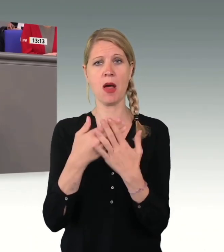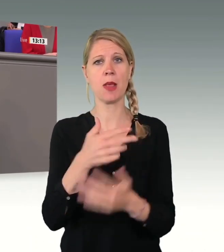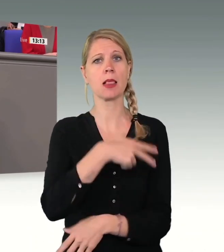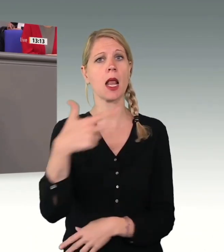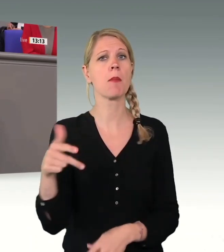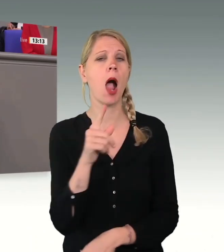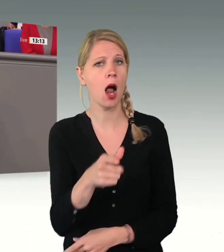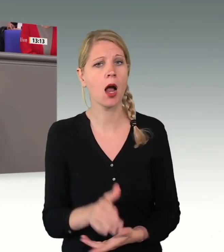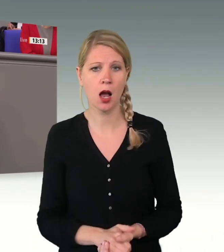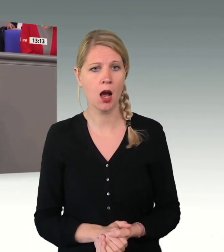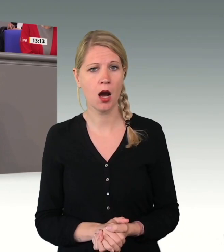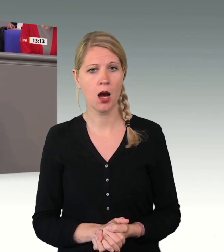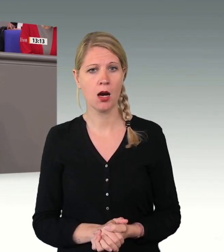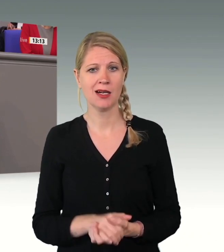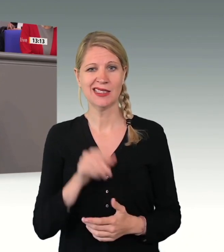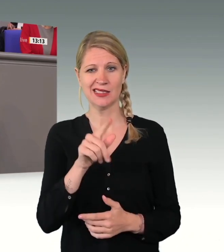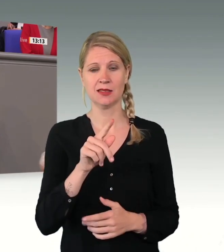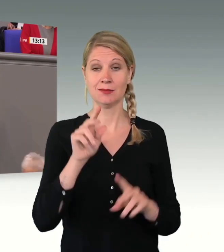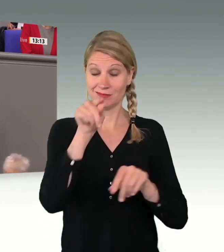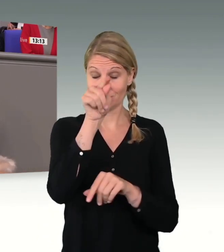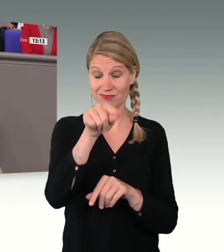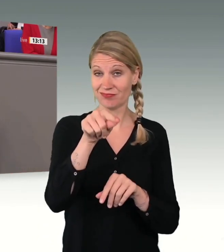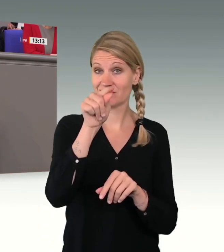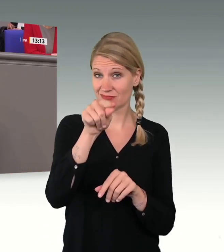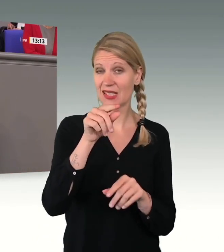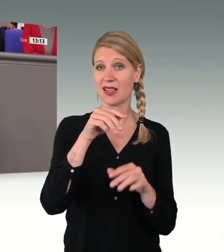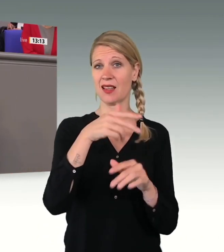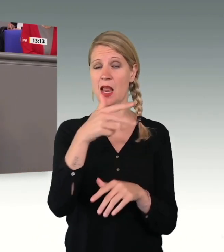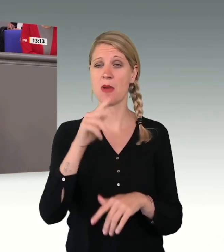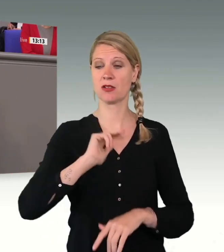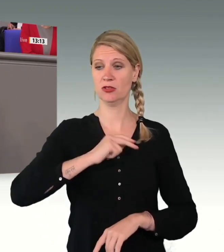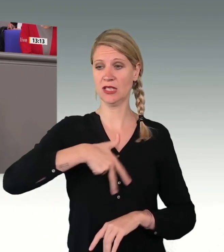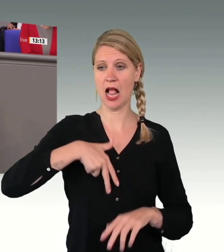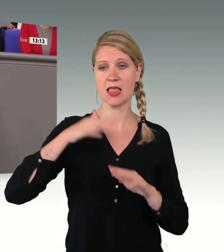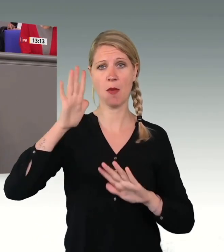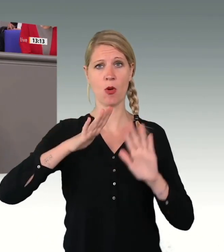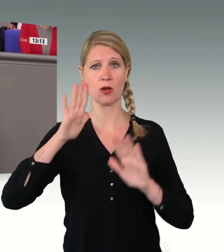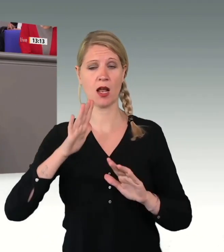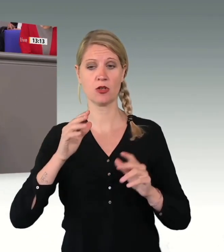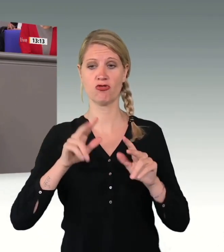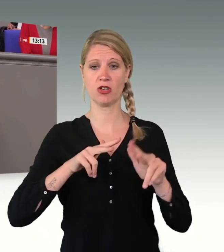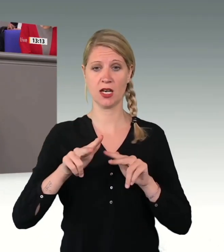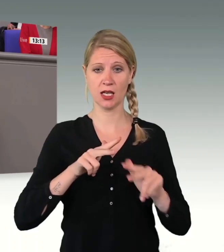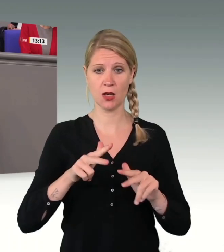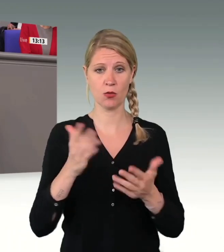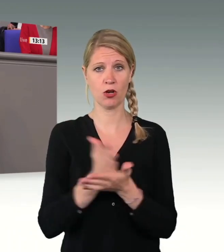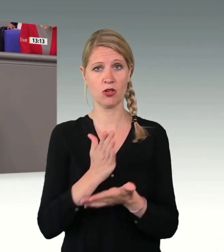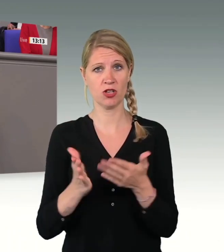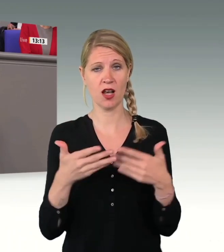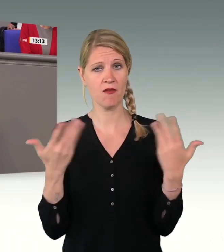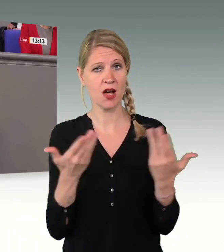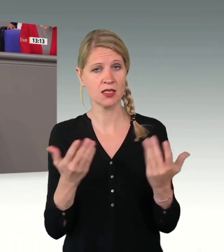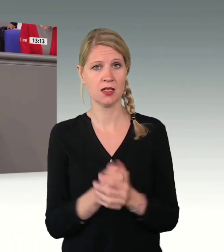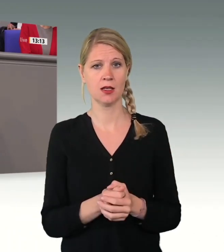hat selbst eine sozialdemokratische Regierung entschieden. Asylbewerber betreiben ihre Verfahren